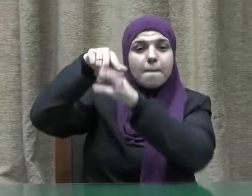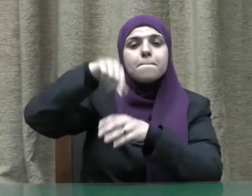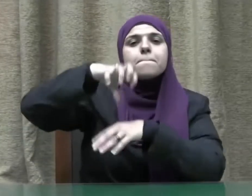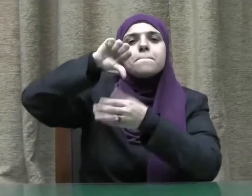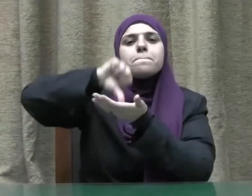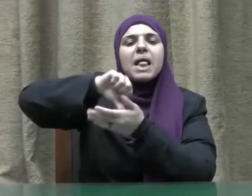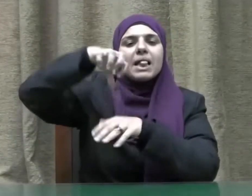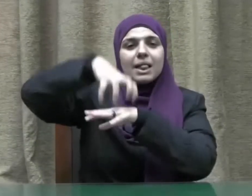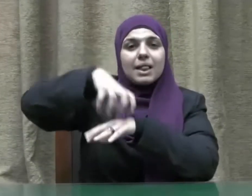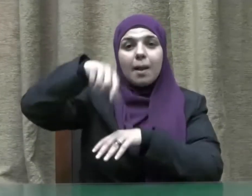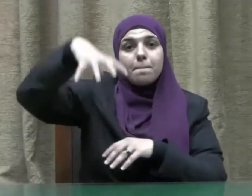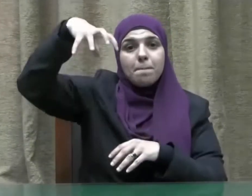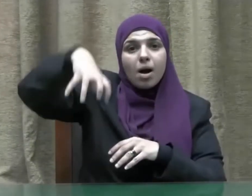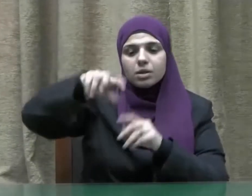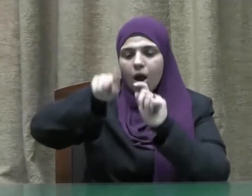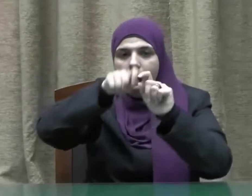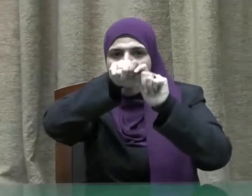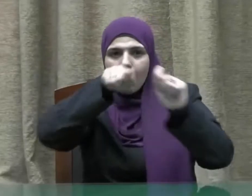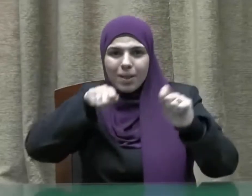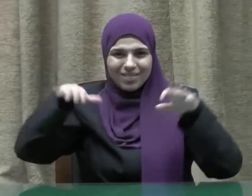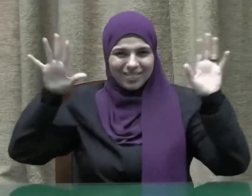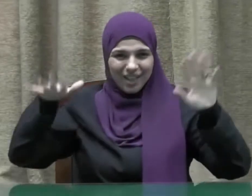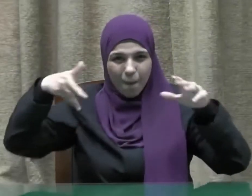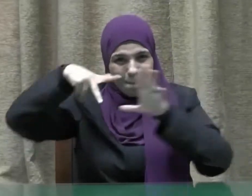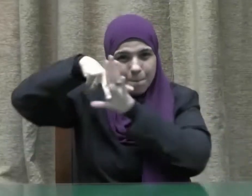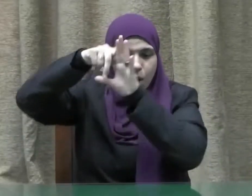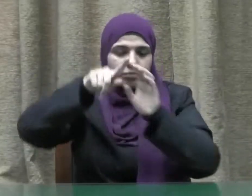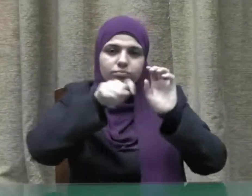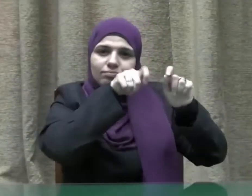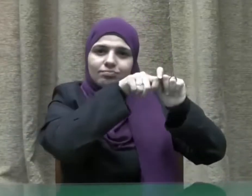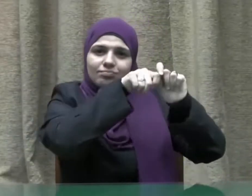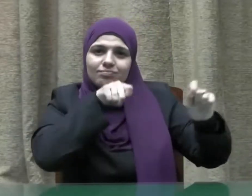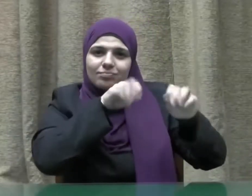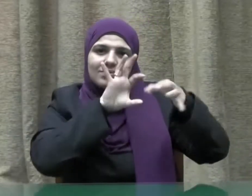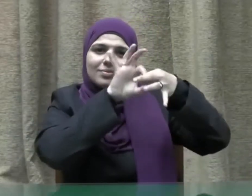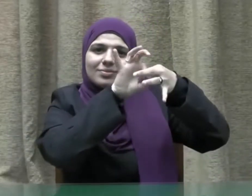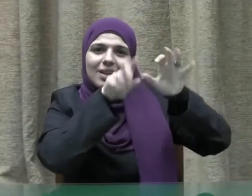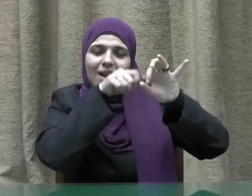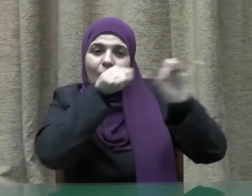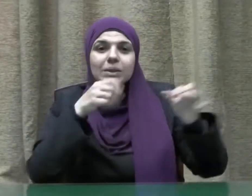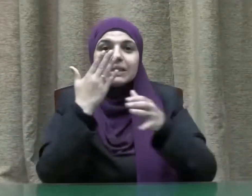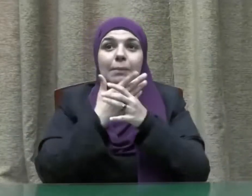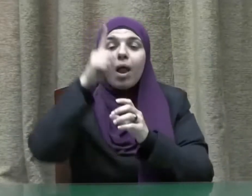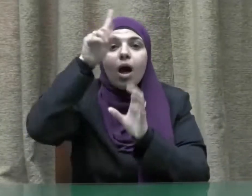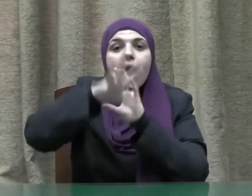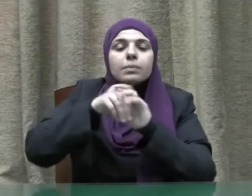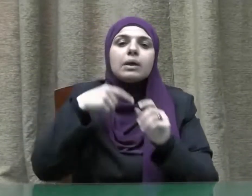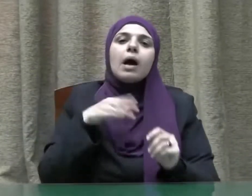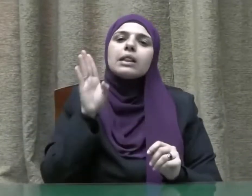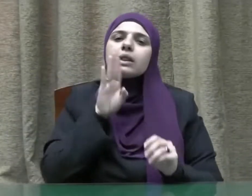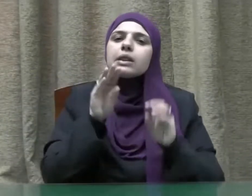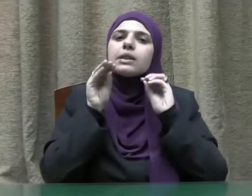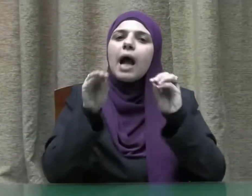بيت المقدس ربط البراق الذي سخره الله تعالى له تعليما